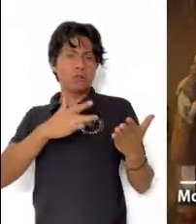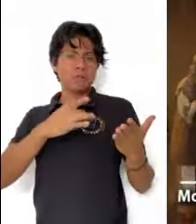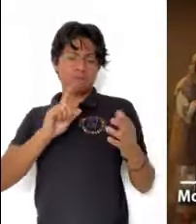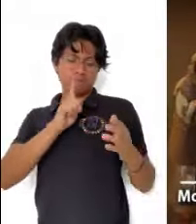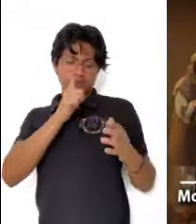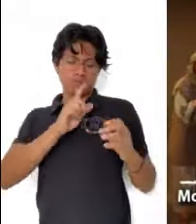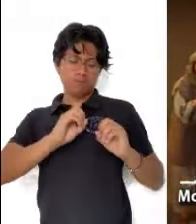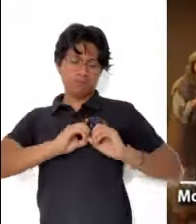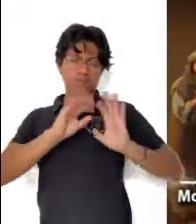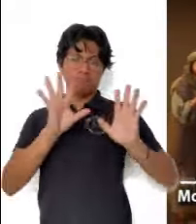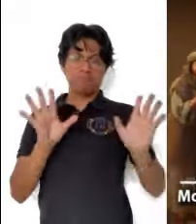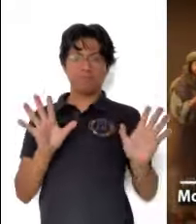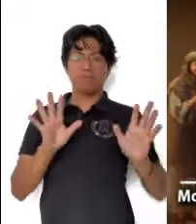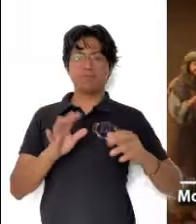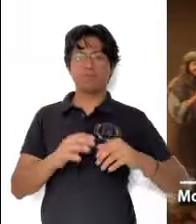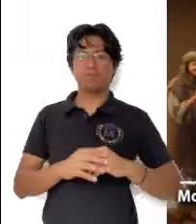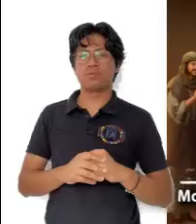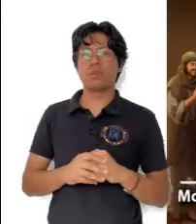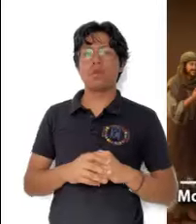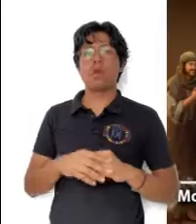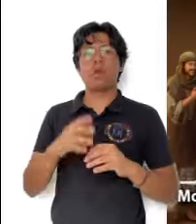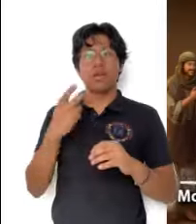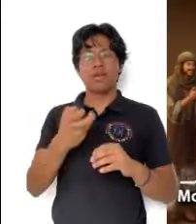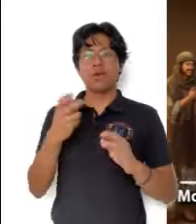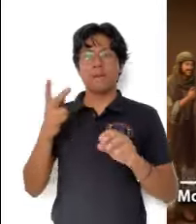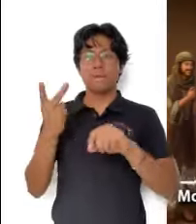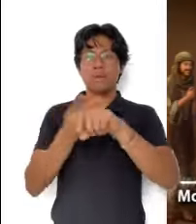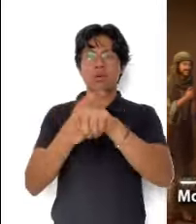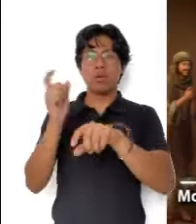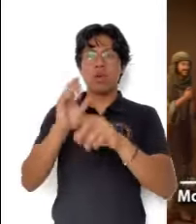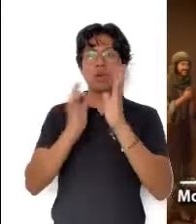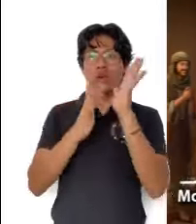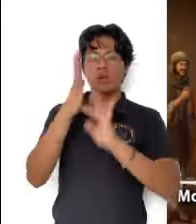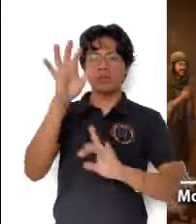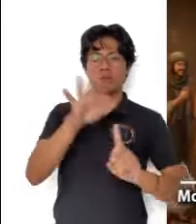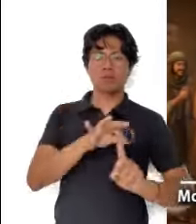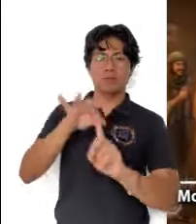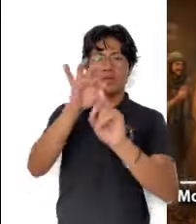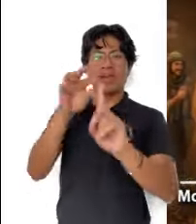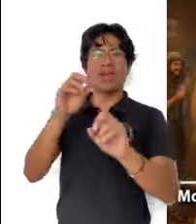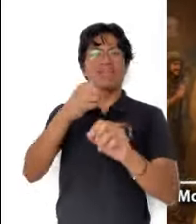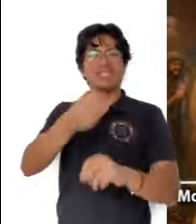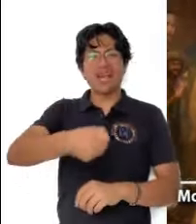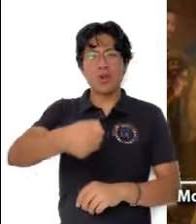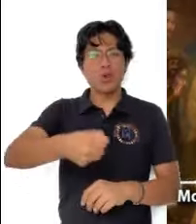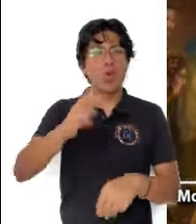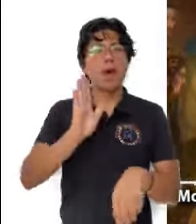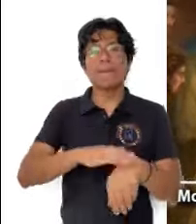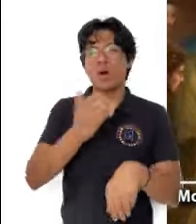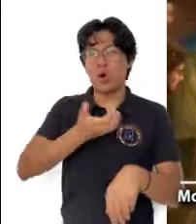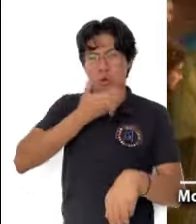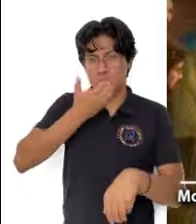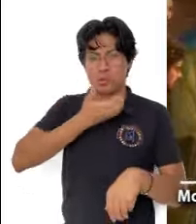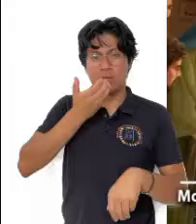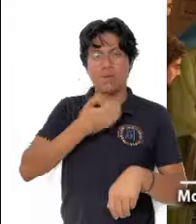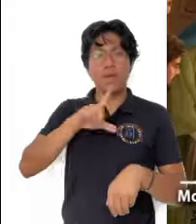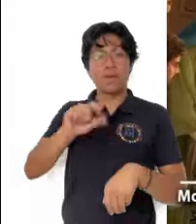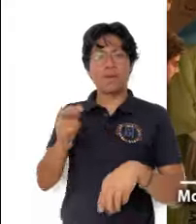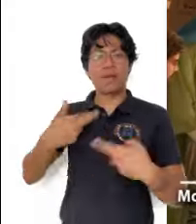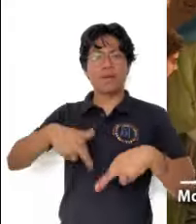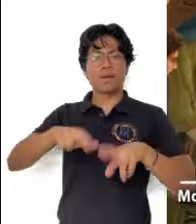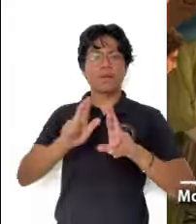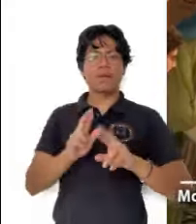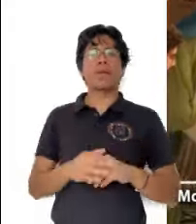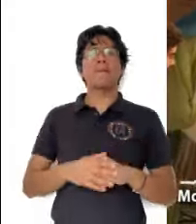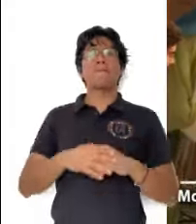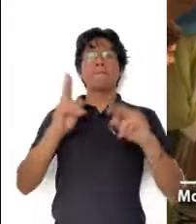iluminado. En eso están, cuando nuevamente se presenta Jesús con el saludo que más ofrece